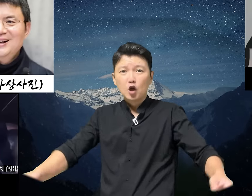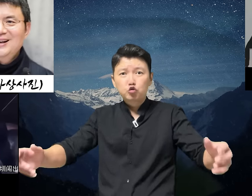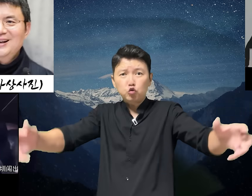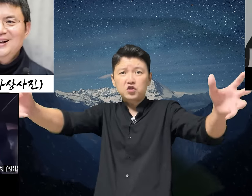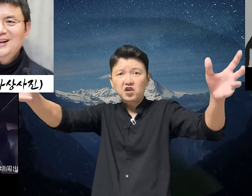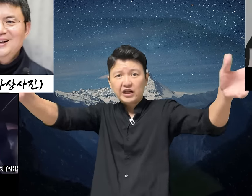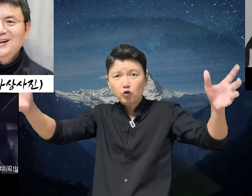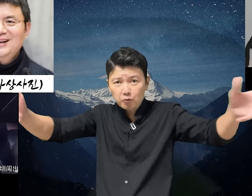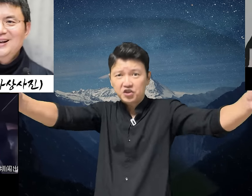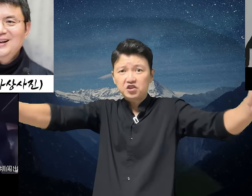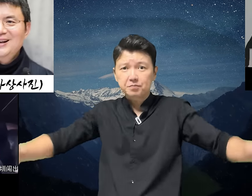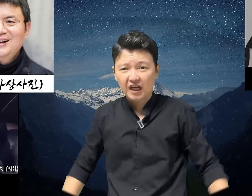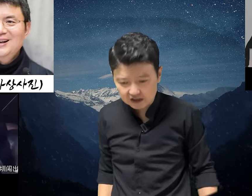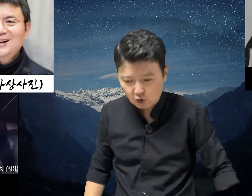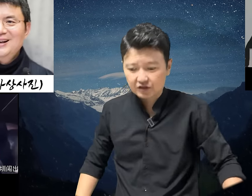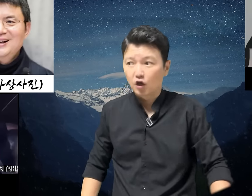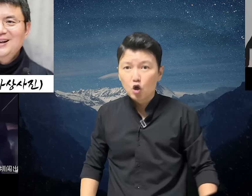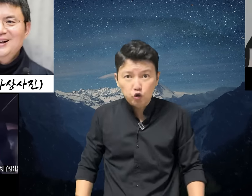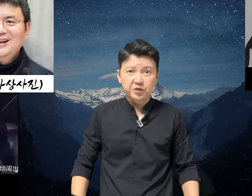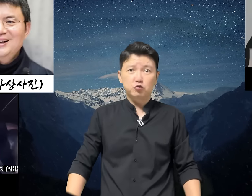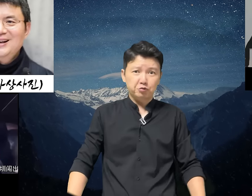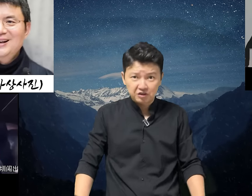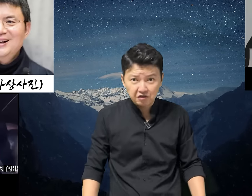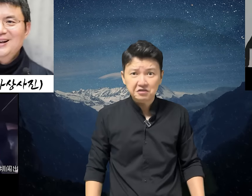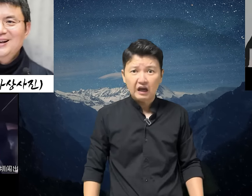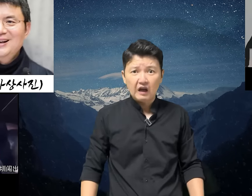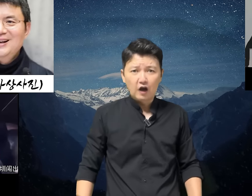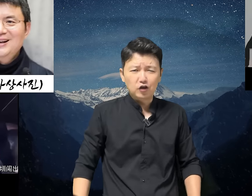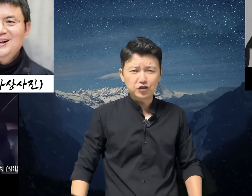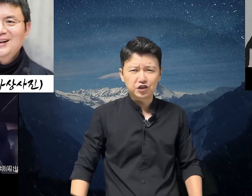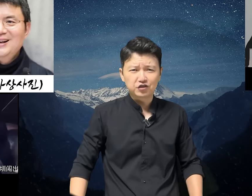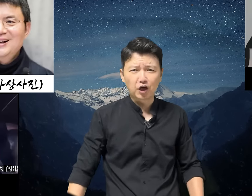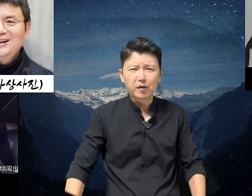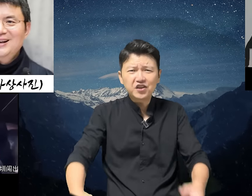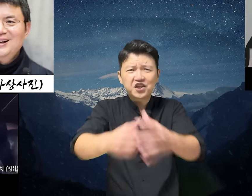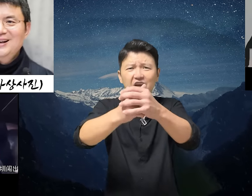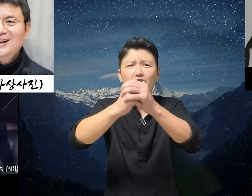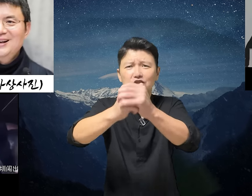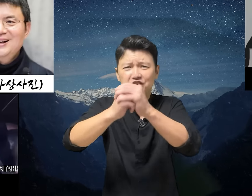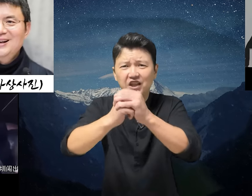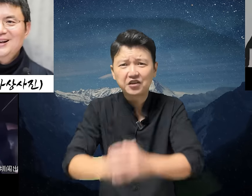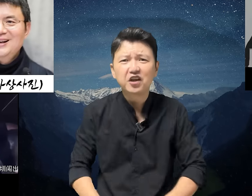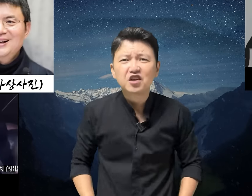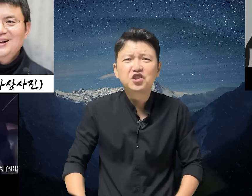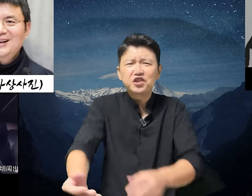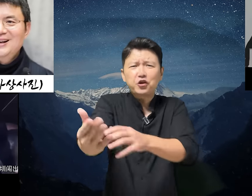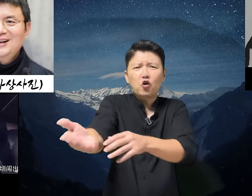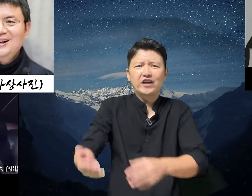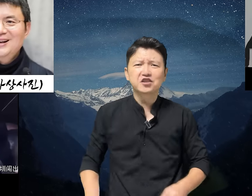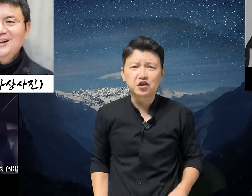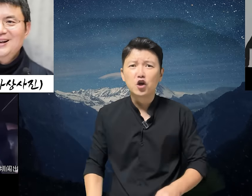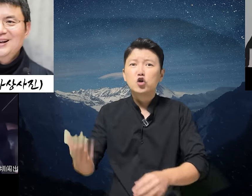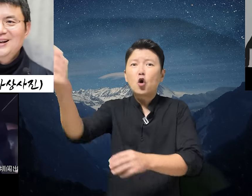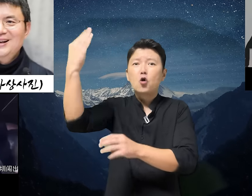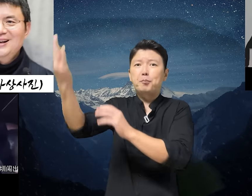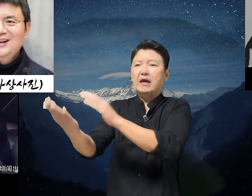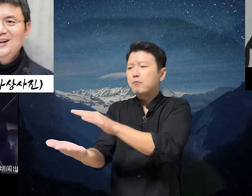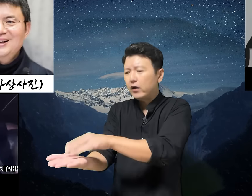뚜청이란 놈을 직접 찾아와서 굽신굽신 거린다 어르신 저번에 제가 어르신한테 드리려고 했었던 요 100만